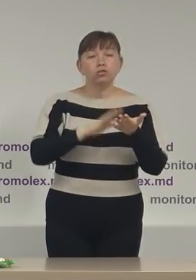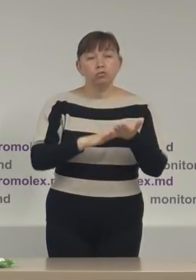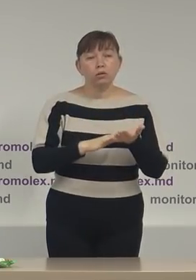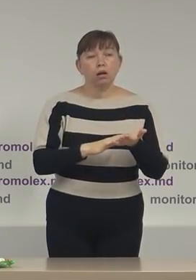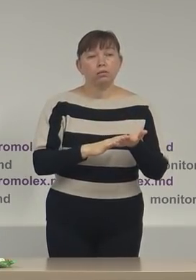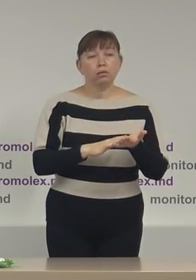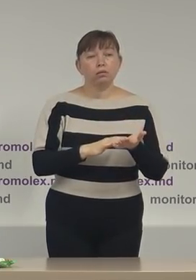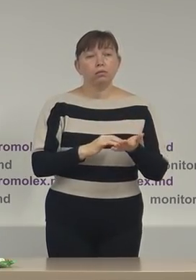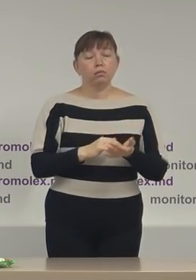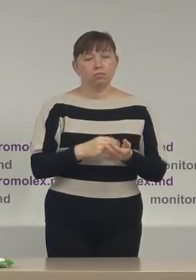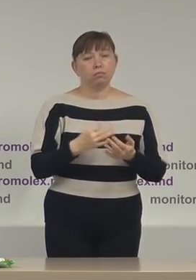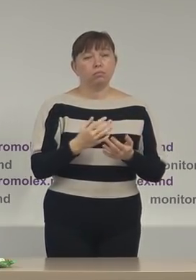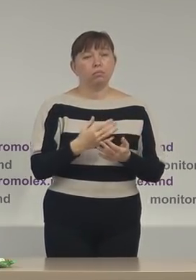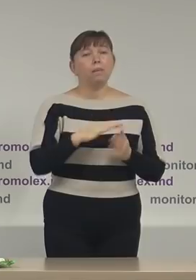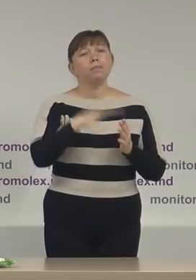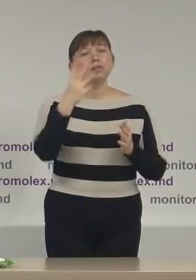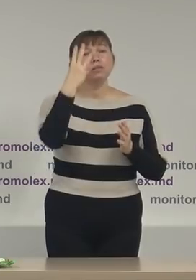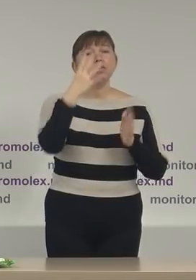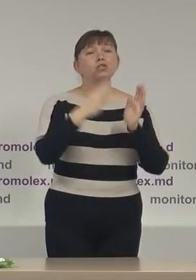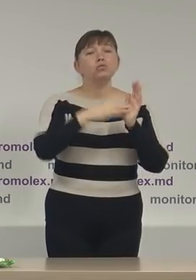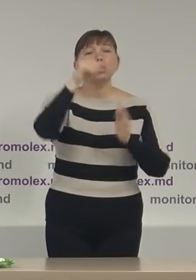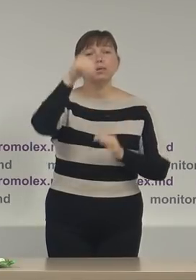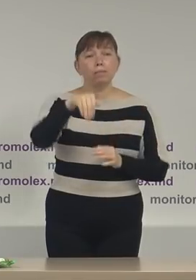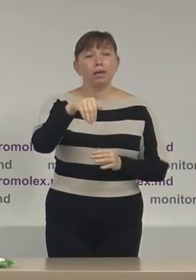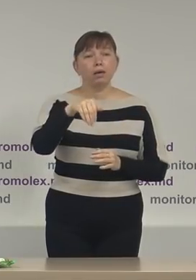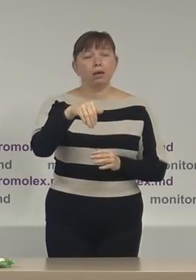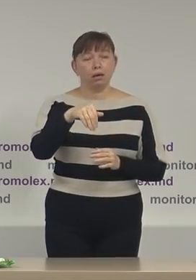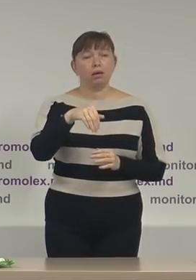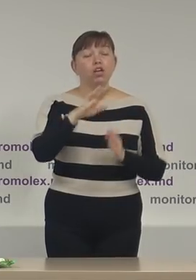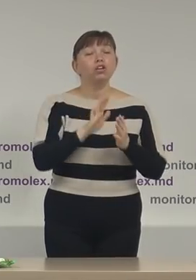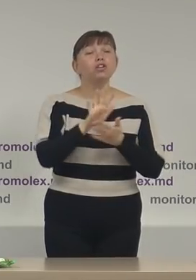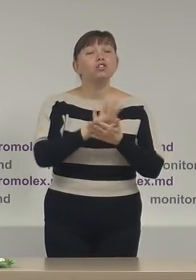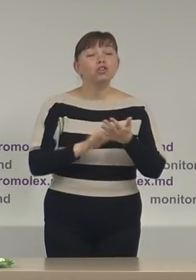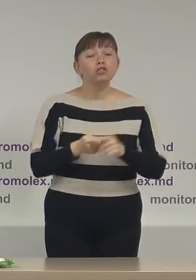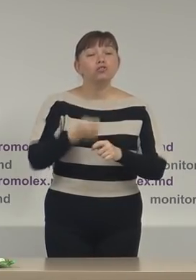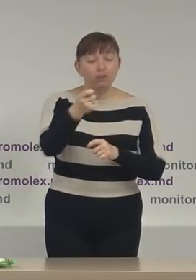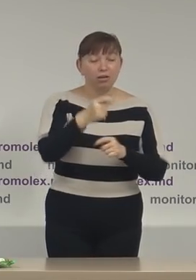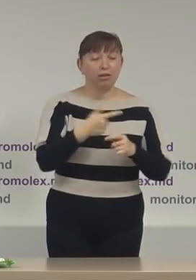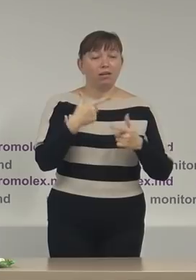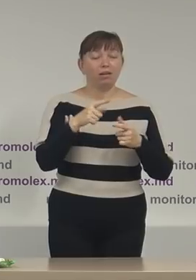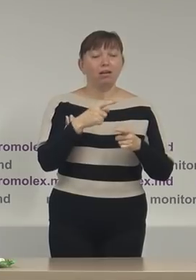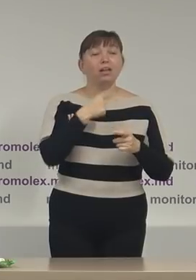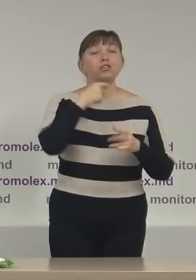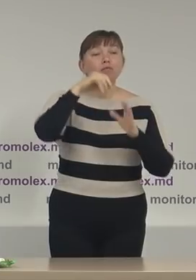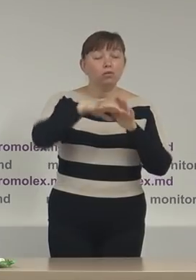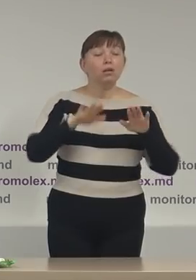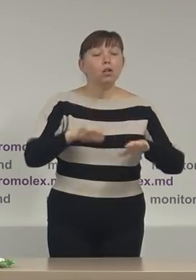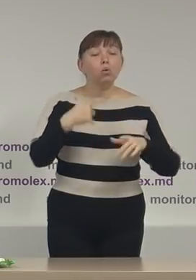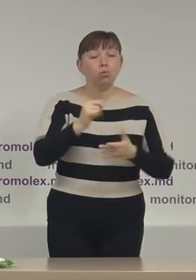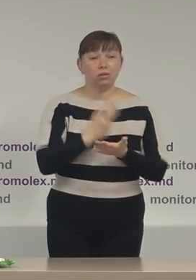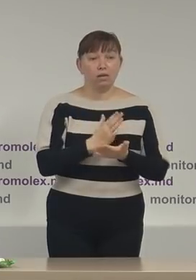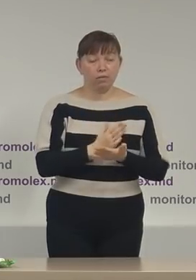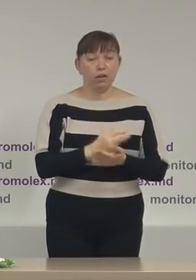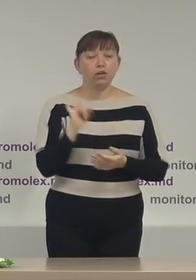un pic peste 39.000 de cereri de votare la locul aflării și doar în jur